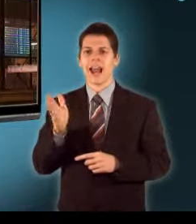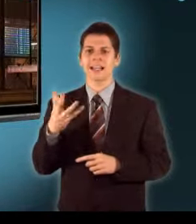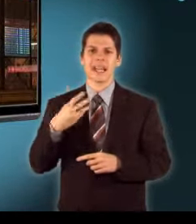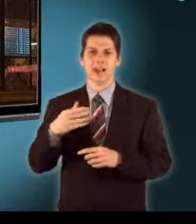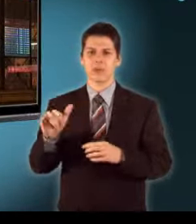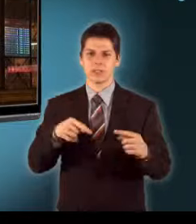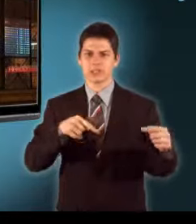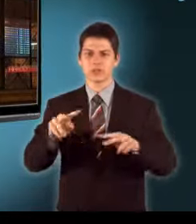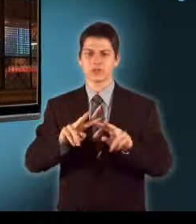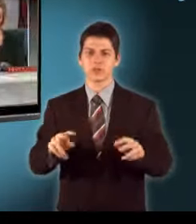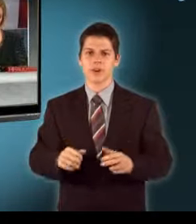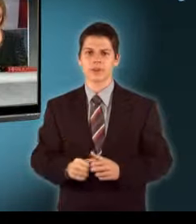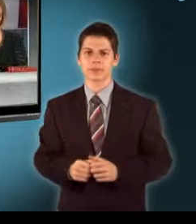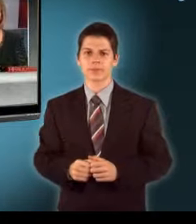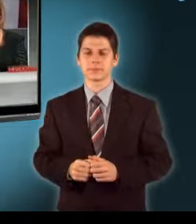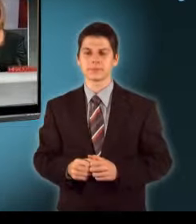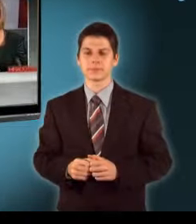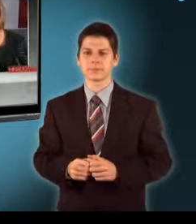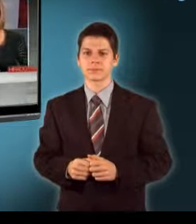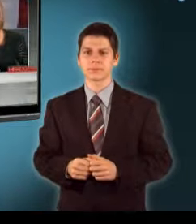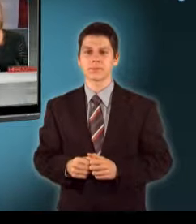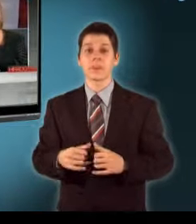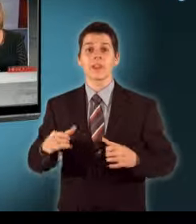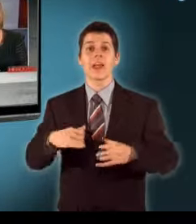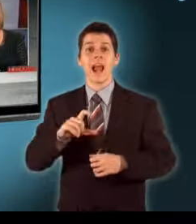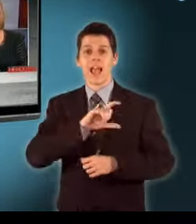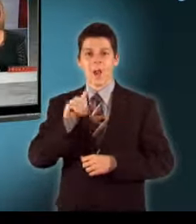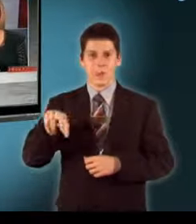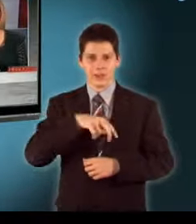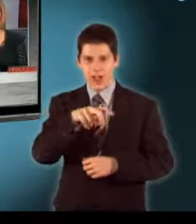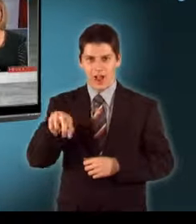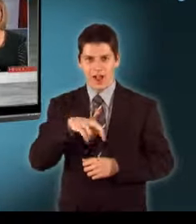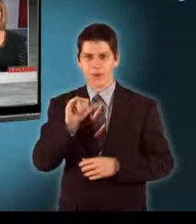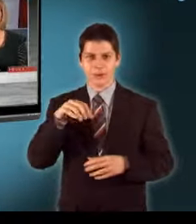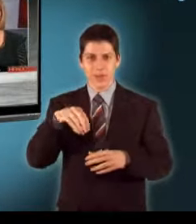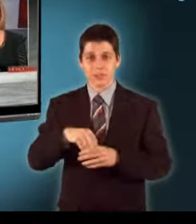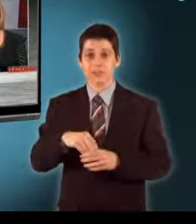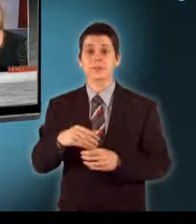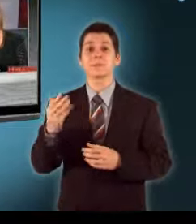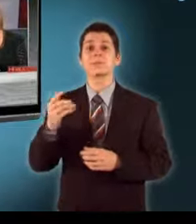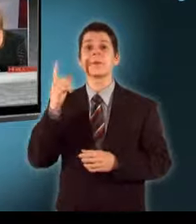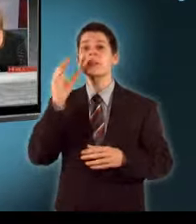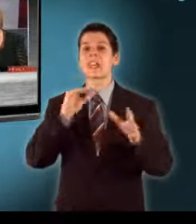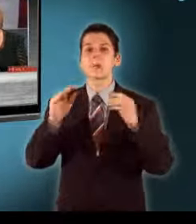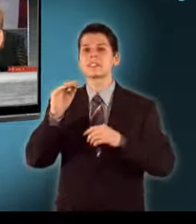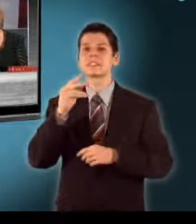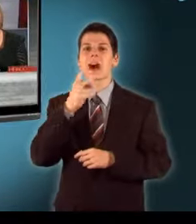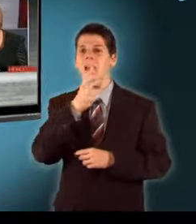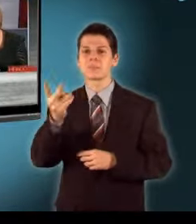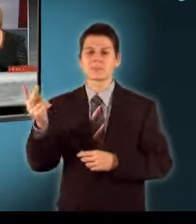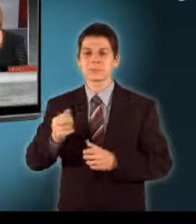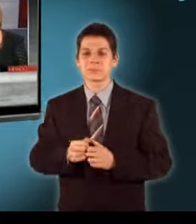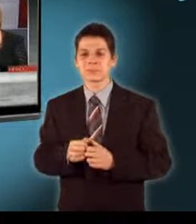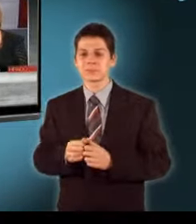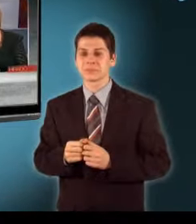kelemföldi pályaudvar között Reggel óta járja a várost kolléganőm hajagos Andrea Szervusz, Andi, mit tapasztaltál ma